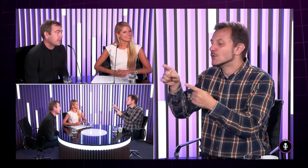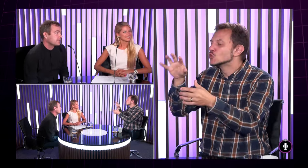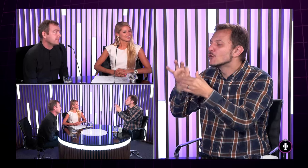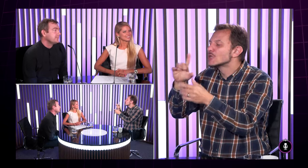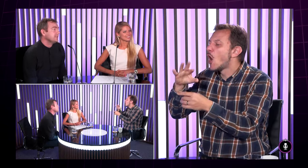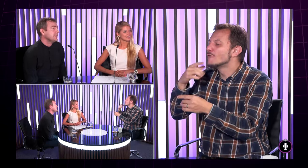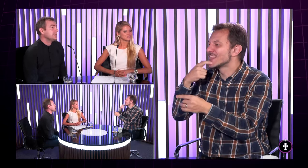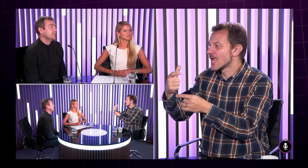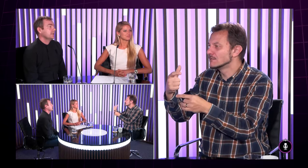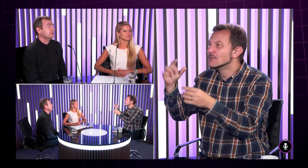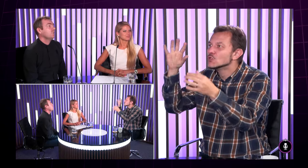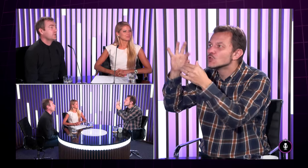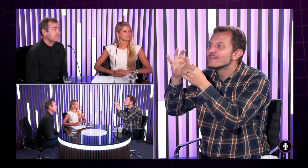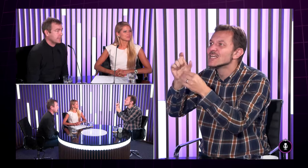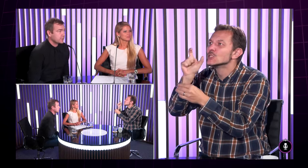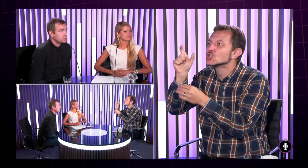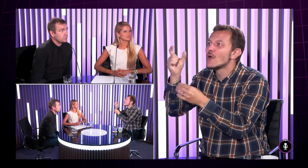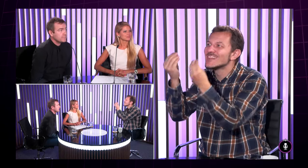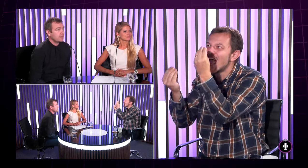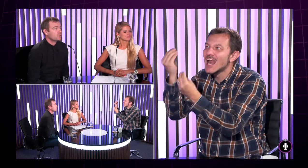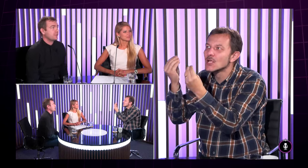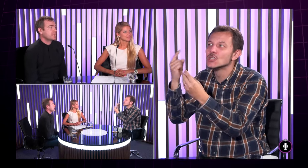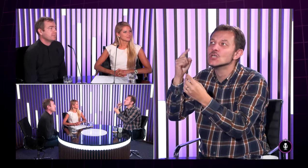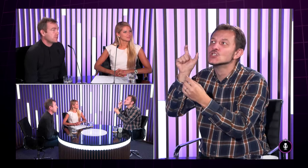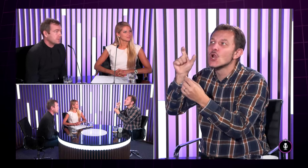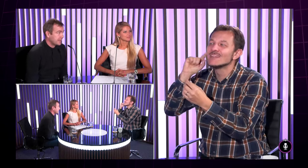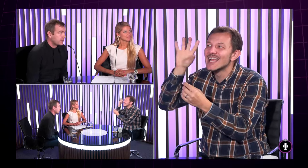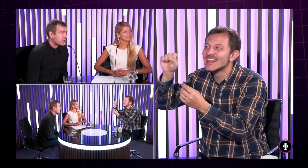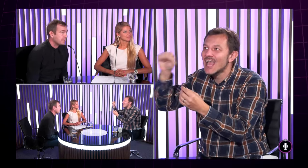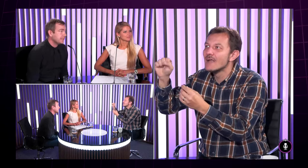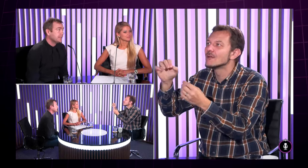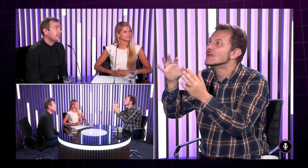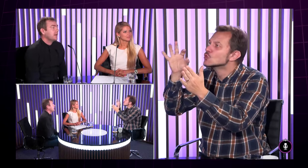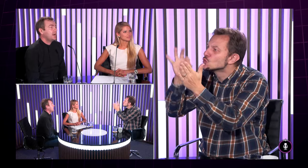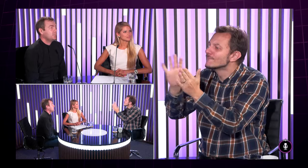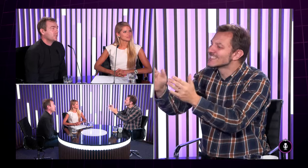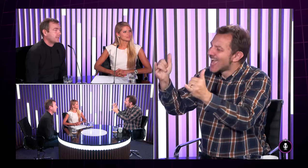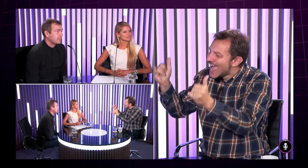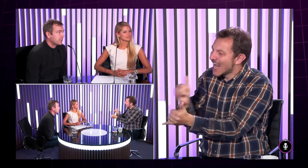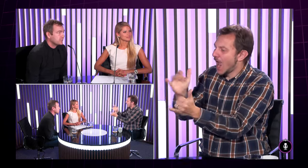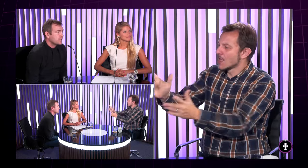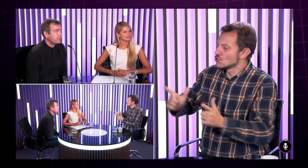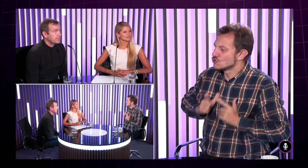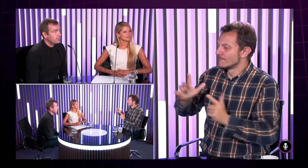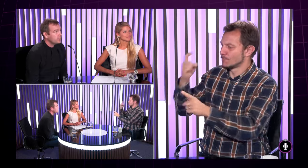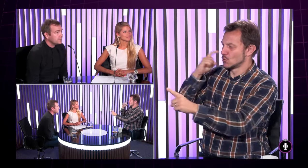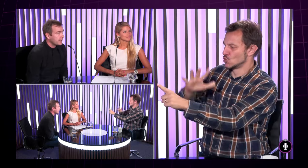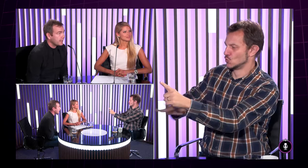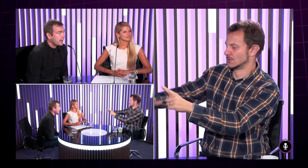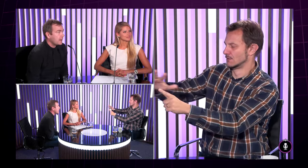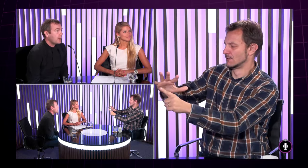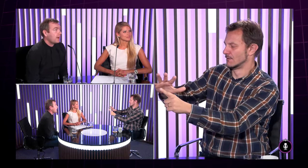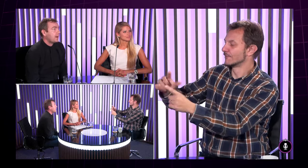napríklad vtipy v hovorenom jazyku súvisia možno aj s nejakými slovnými hračkami alebo s nejakými takými prešmičkami a